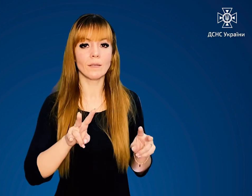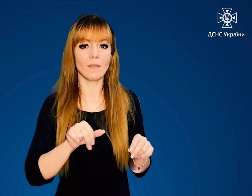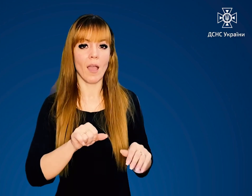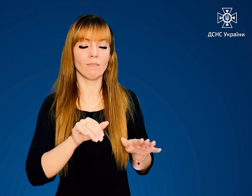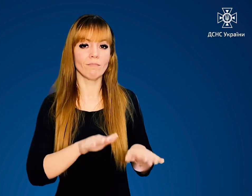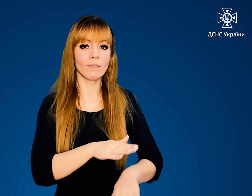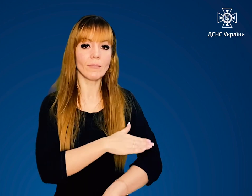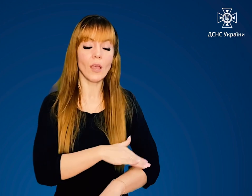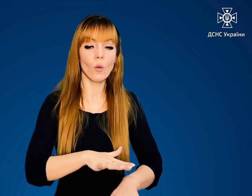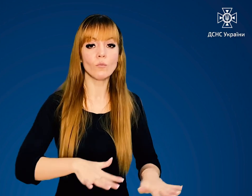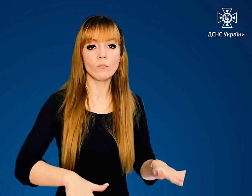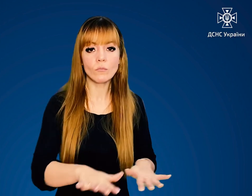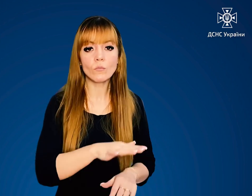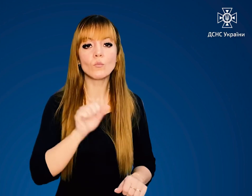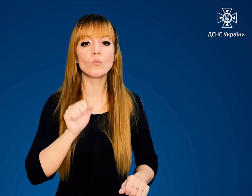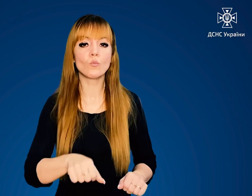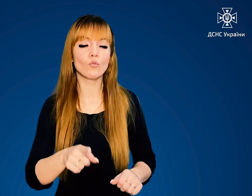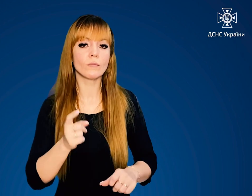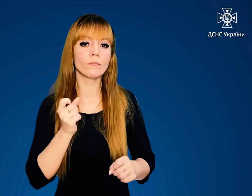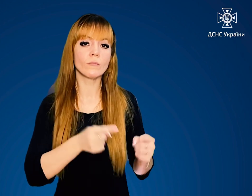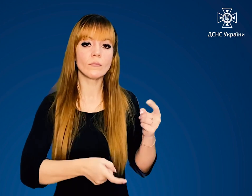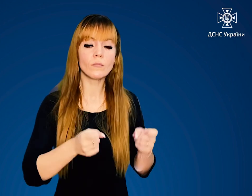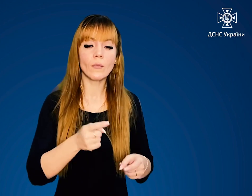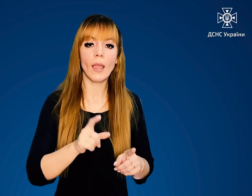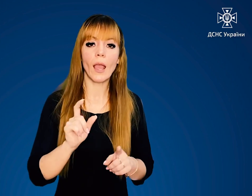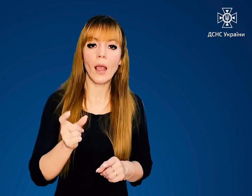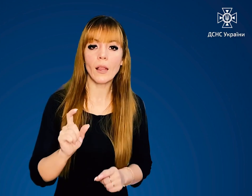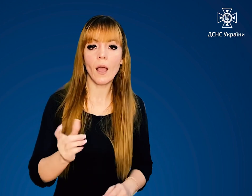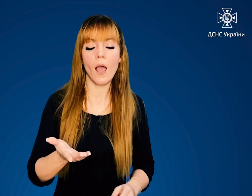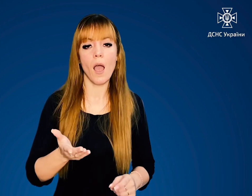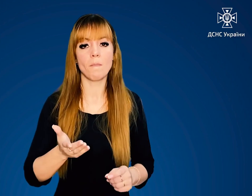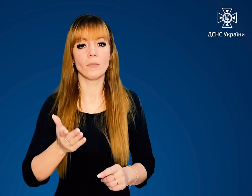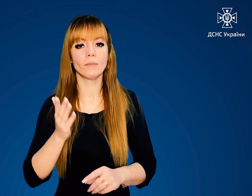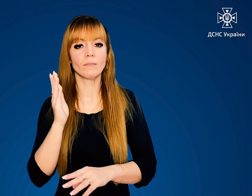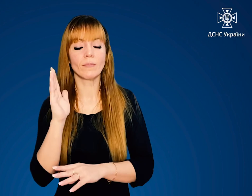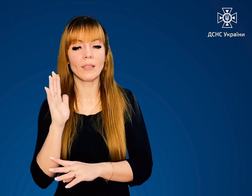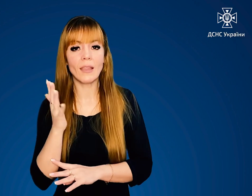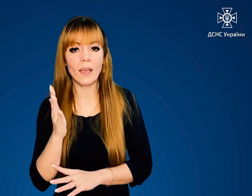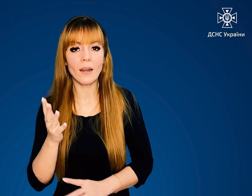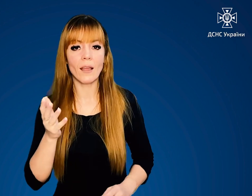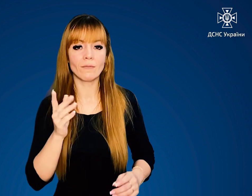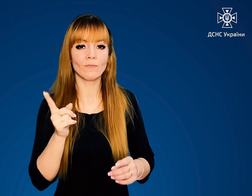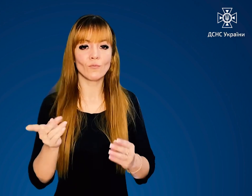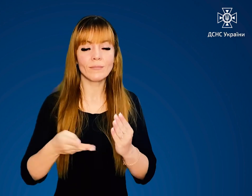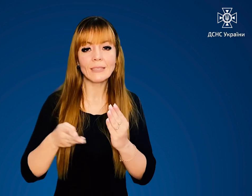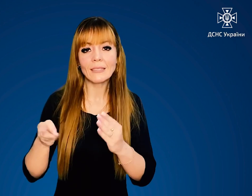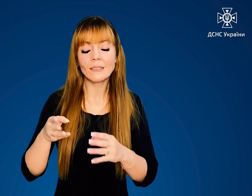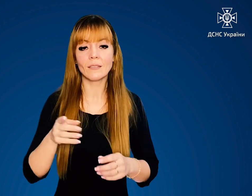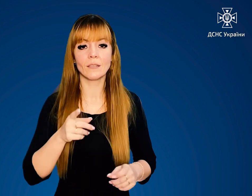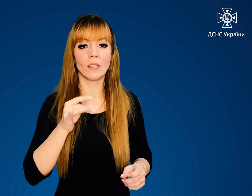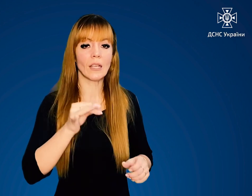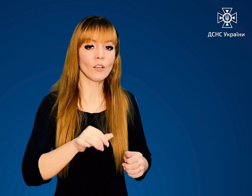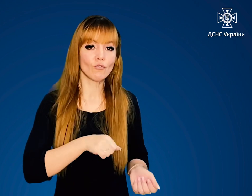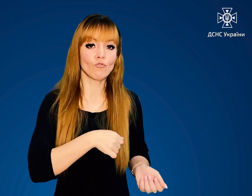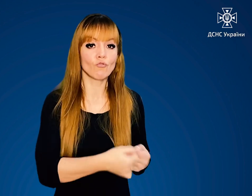низових пожеж можна, забиваючи полум'я гілками листяних порід дерев, заливаючи водою,